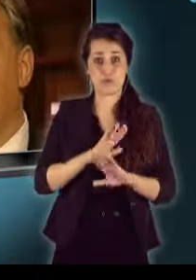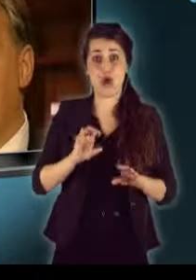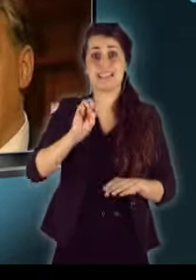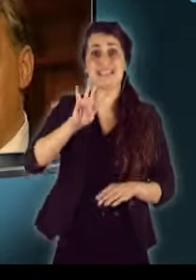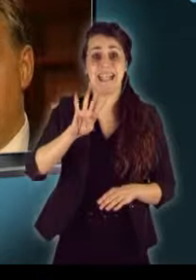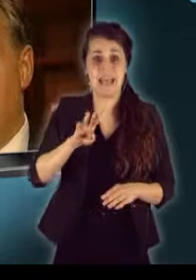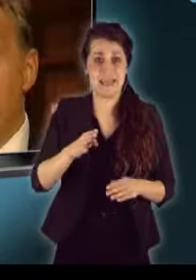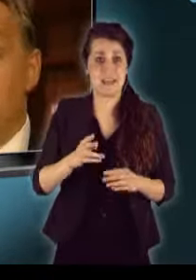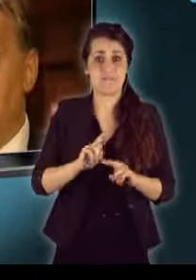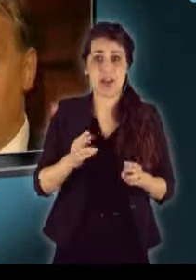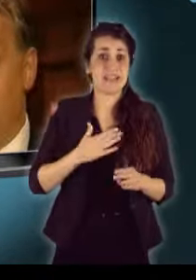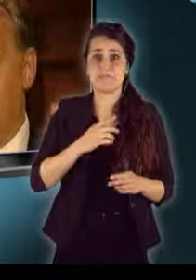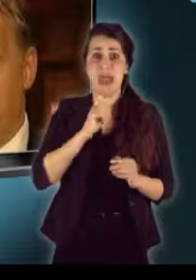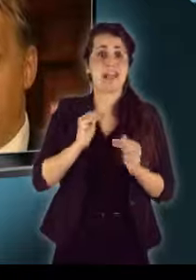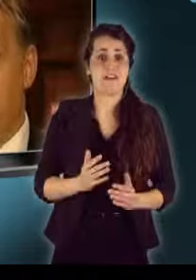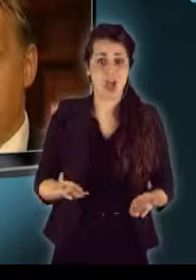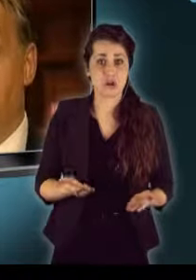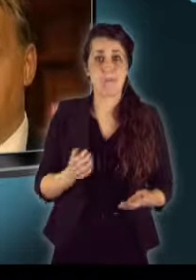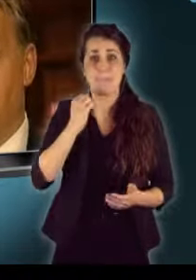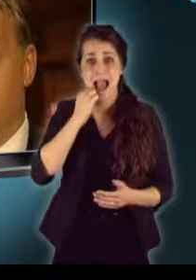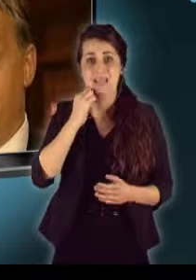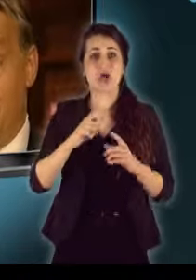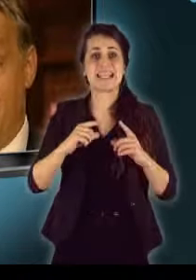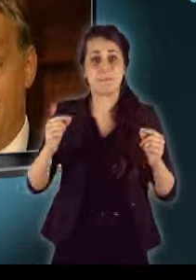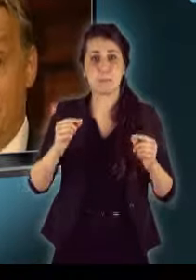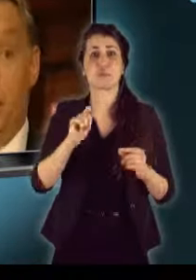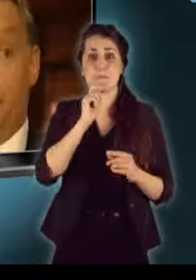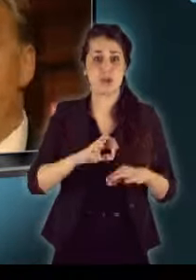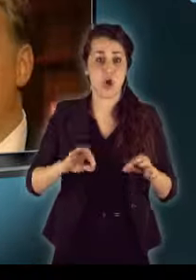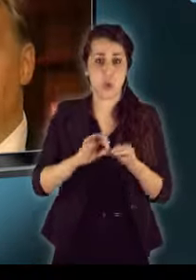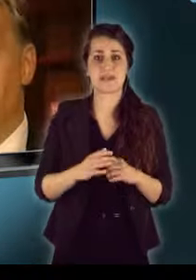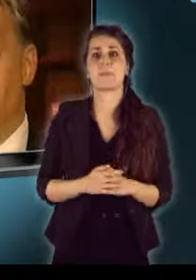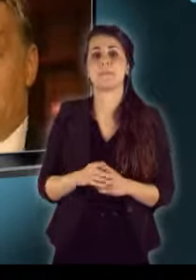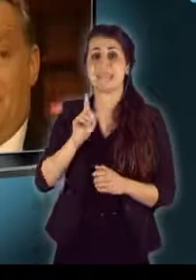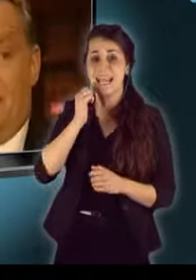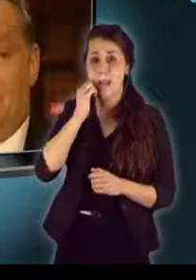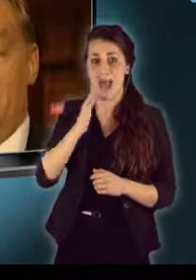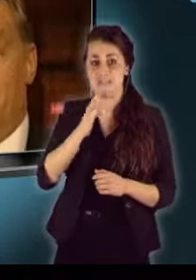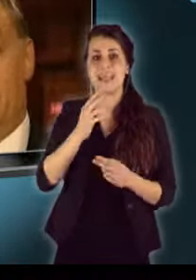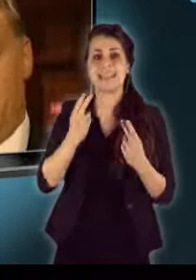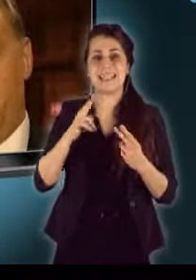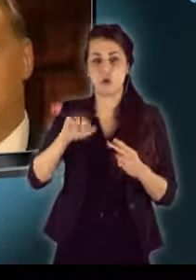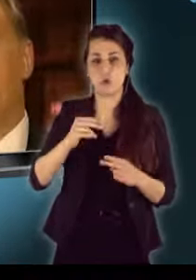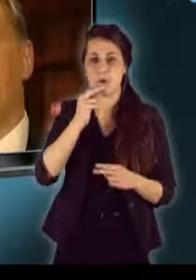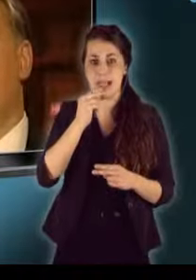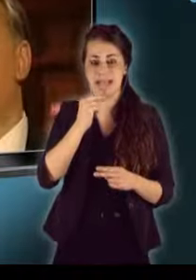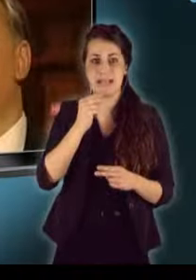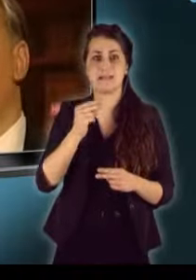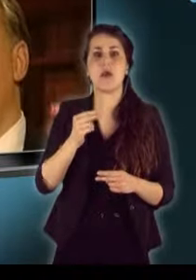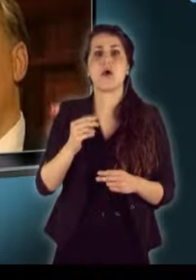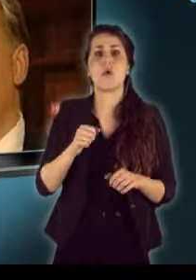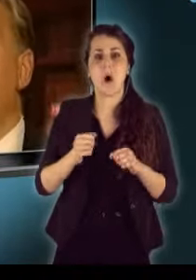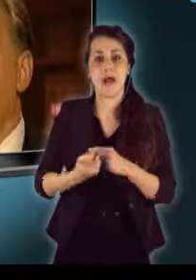14 esik. Nekünk van a legkevesebb, Bálta, Ciprus, Magyarország, 14. Az IMF tárgyalások tétyéről is beszélt a kormányfő.